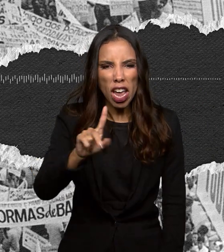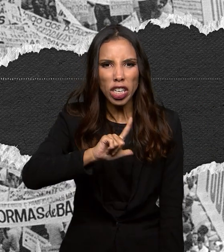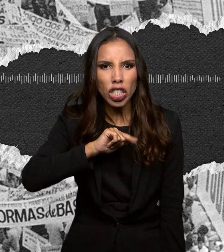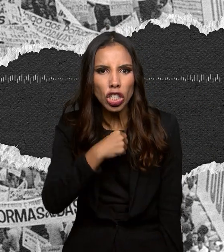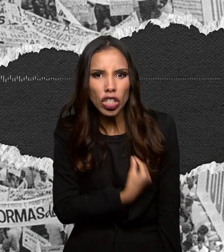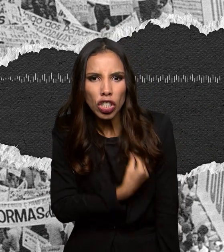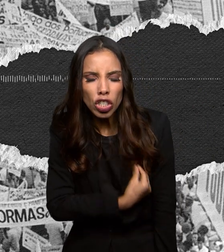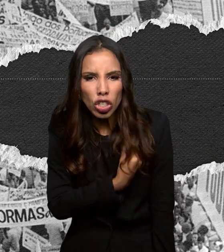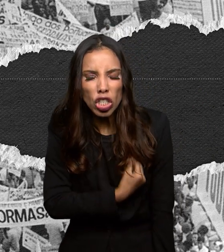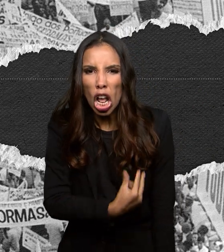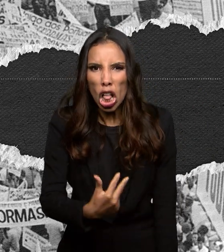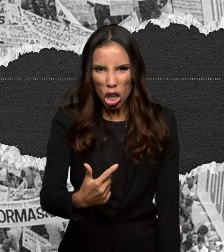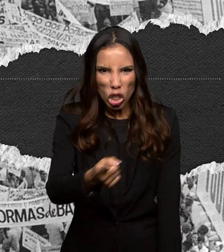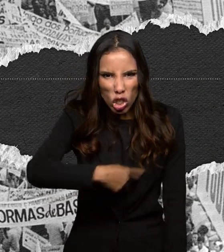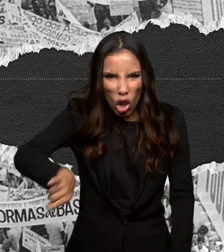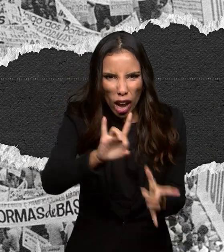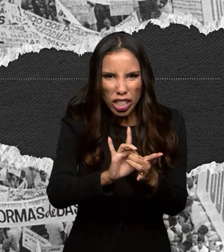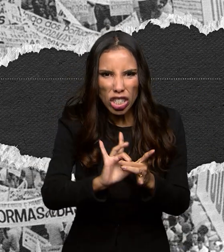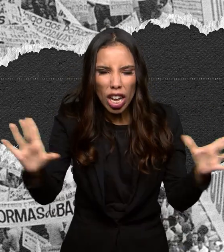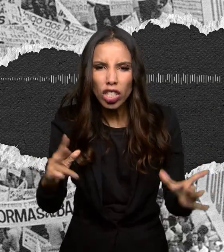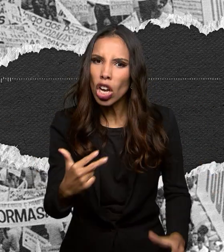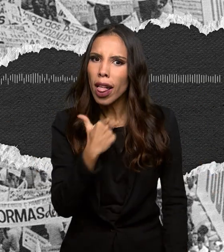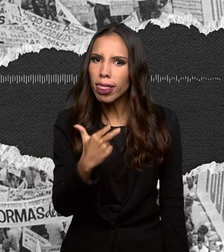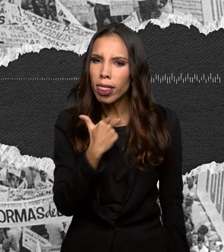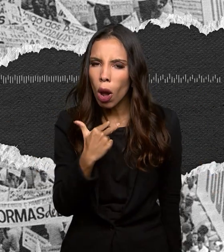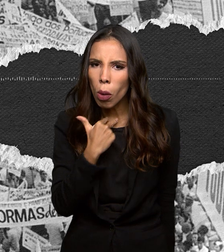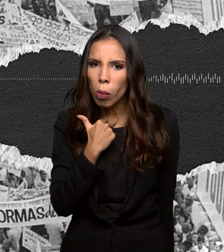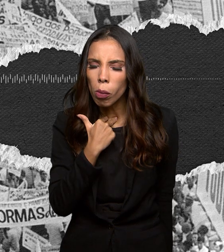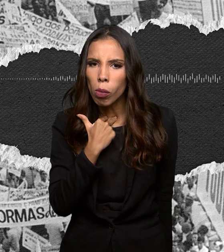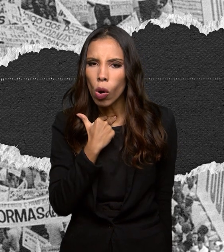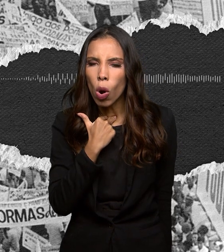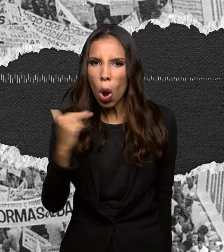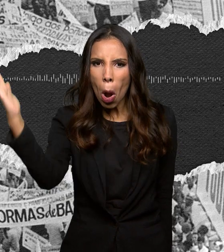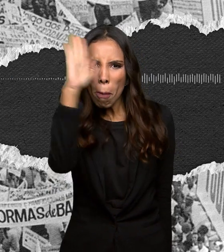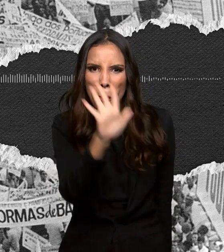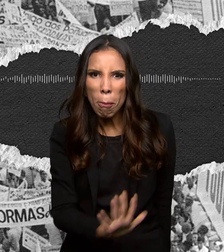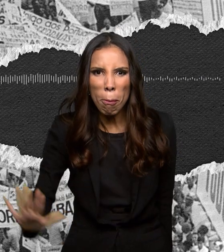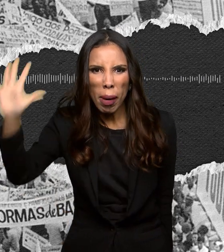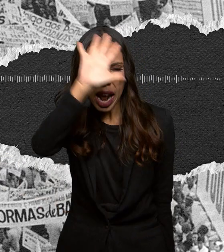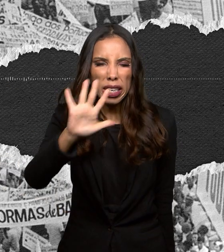permitir que o Brasil fique sem governo abandonado.